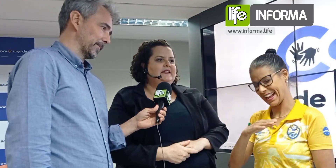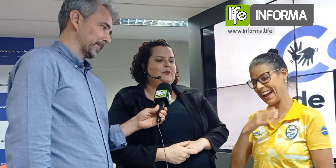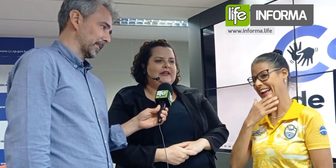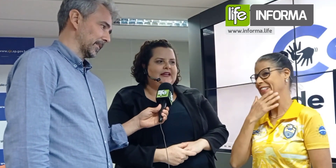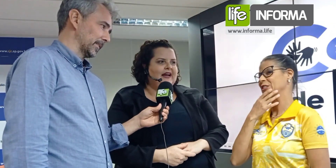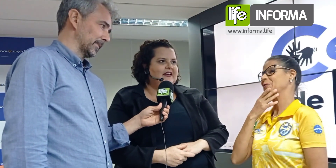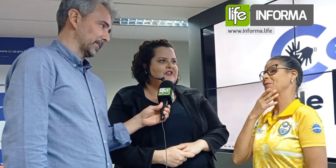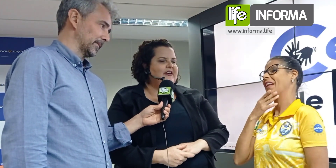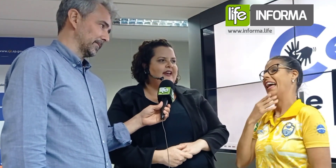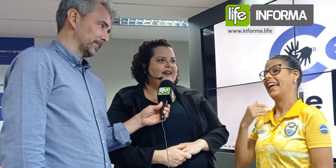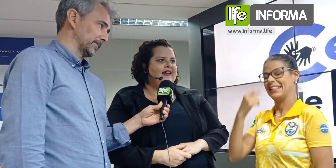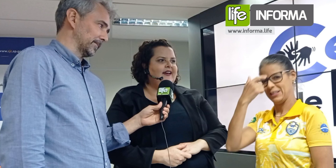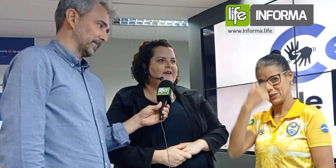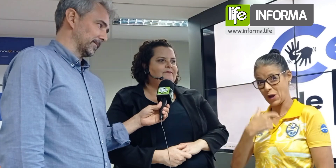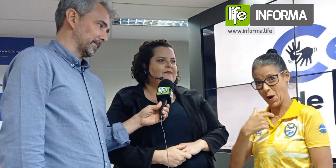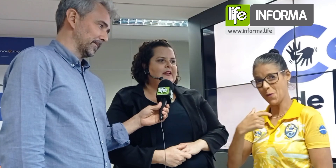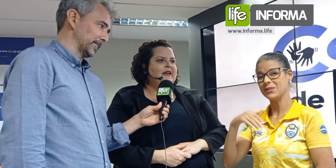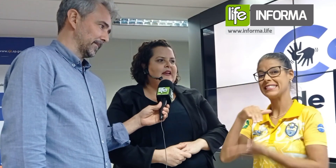Nossa, sim, boa tarde.